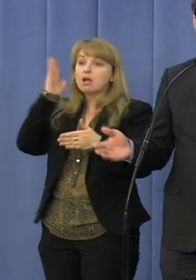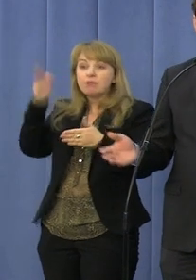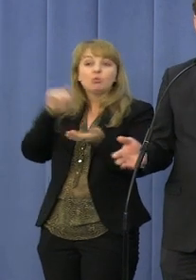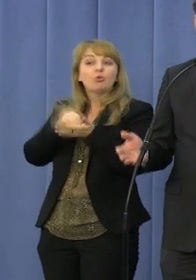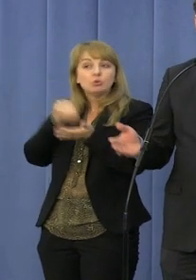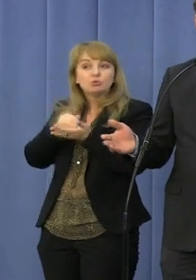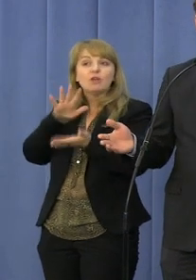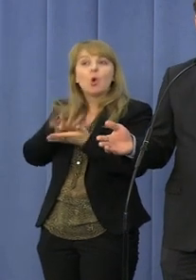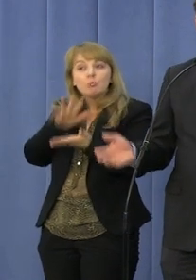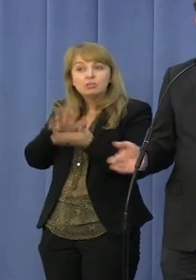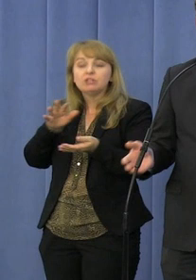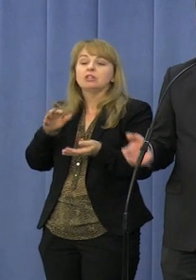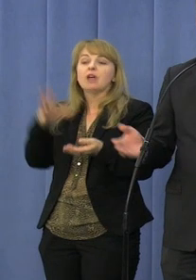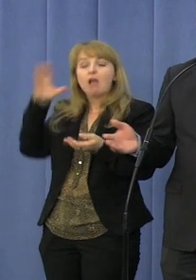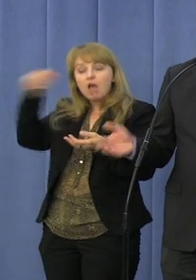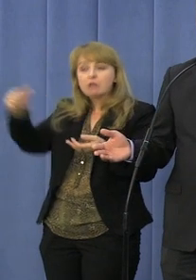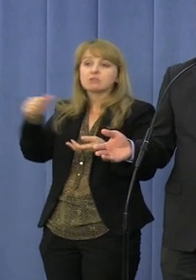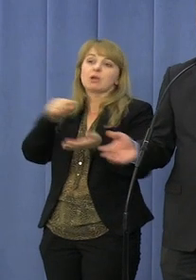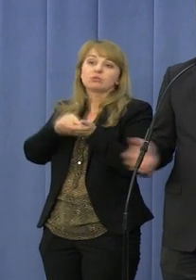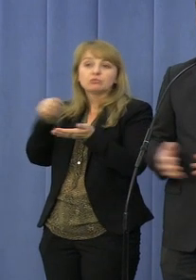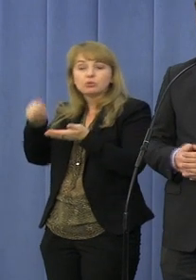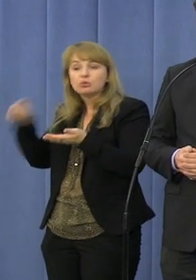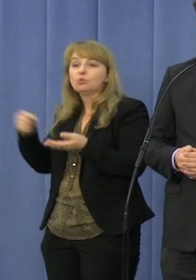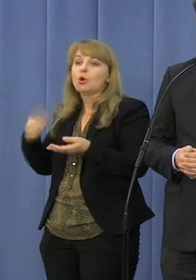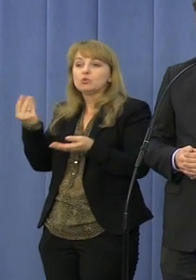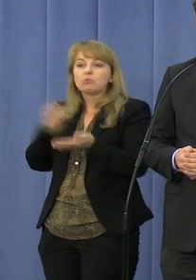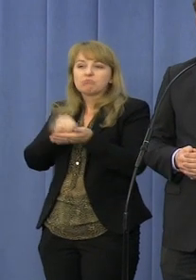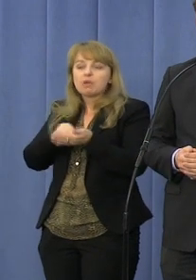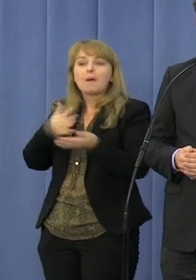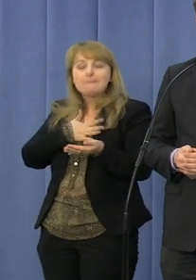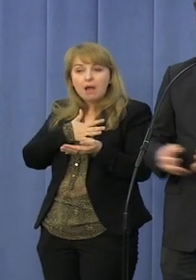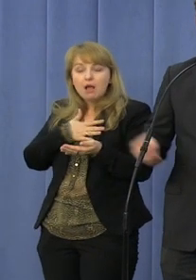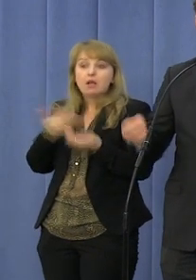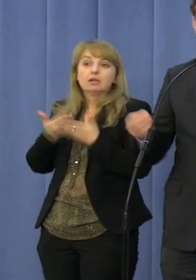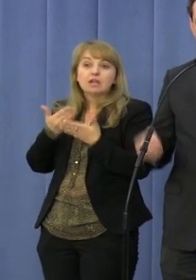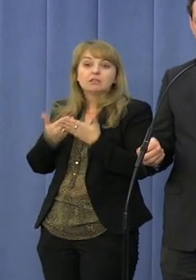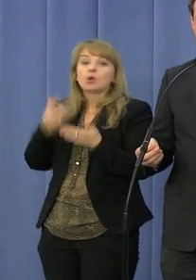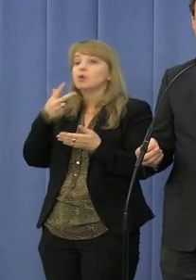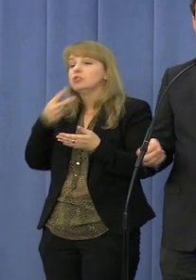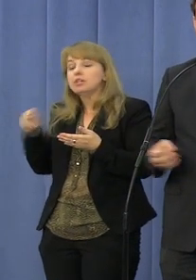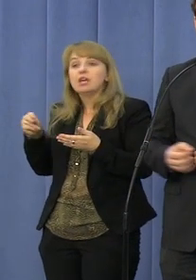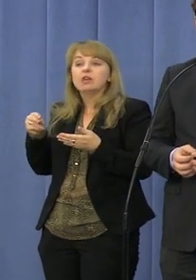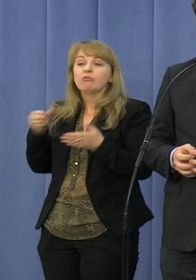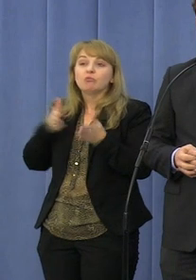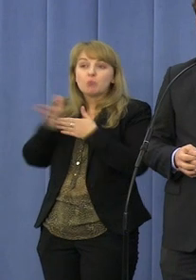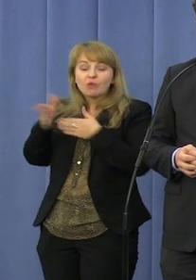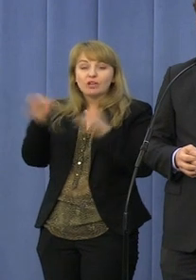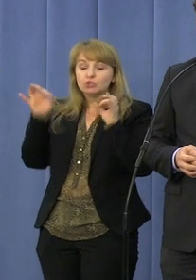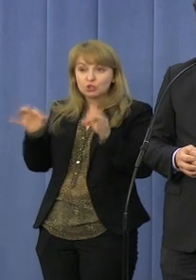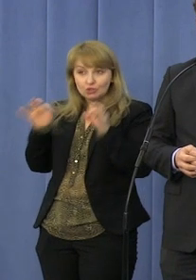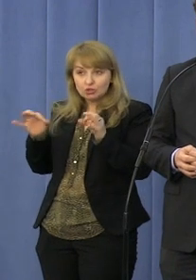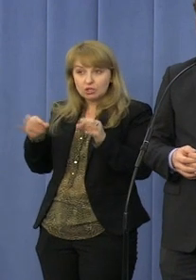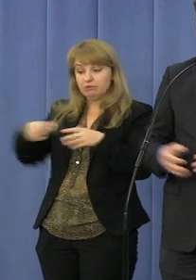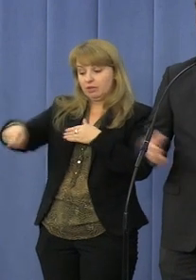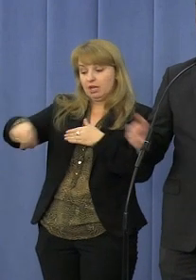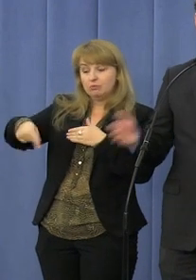opinii, ekspertów, praktyków. W związku z tym nie wprowadzając dzisiaj czy w